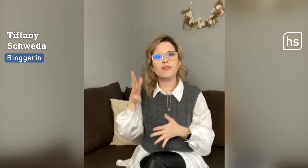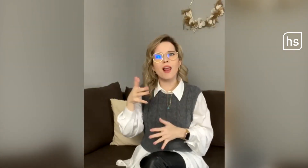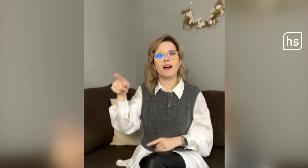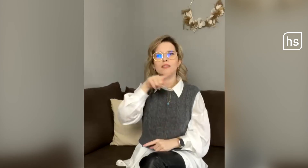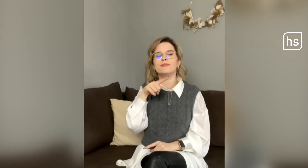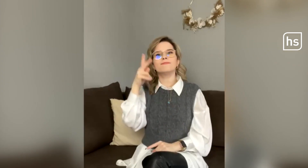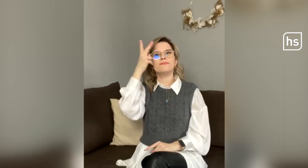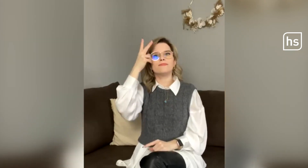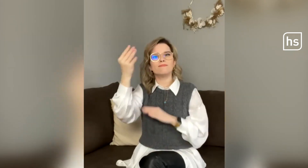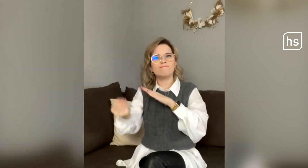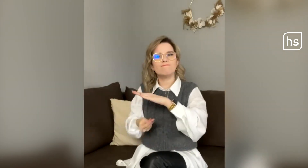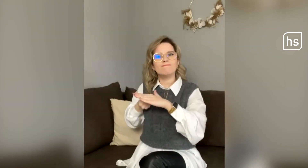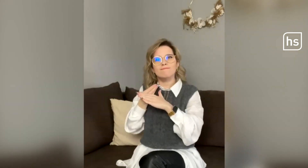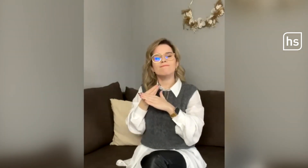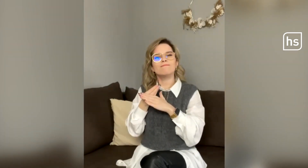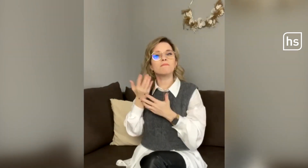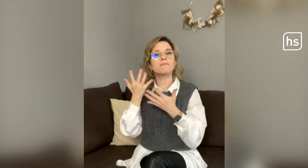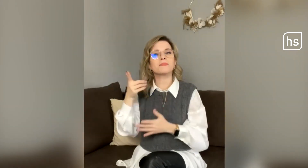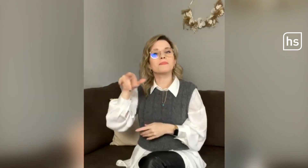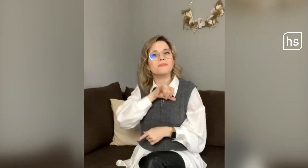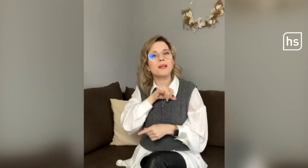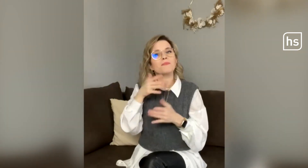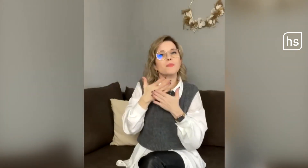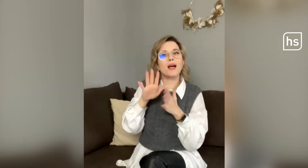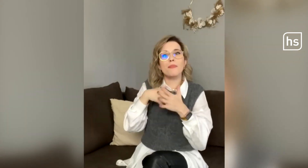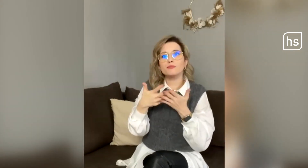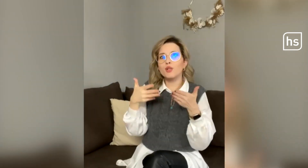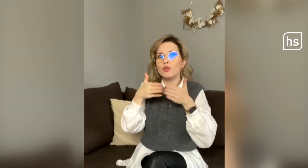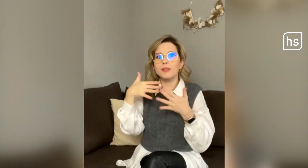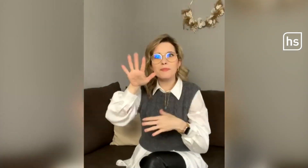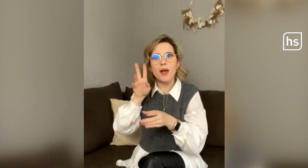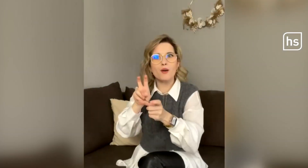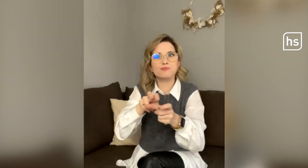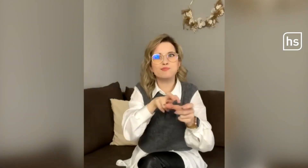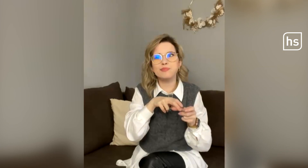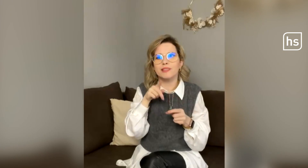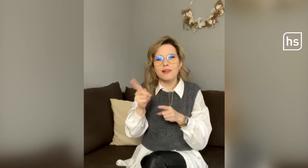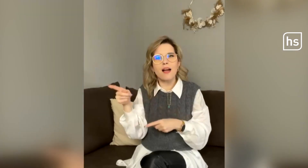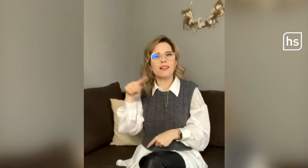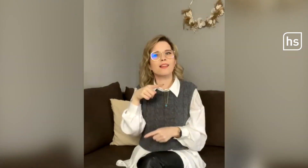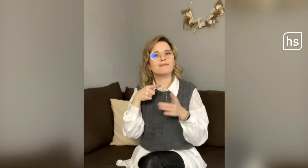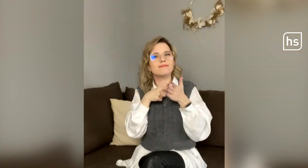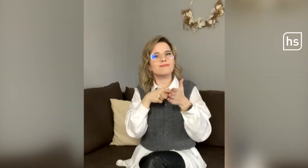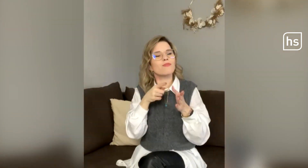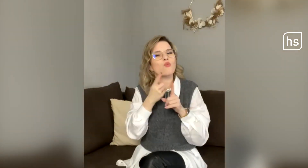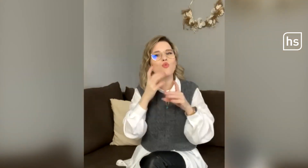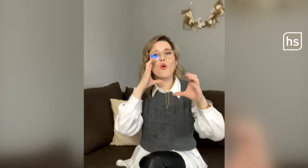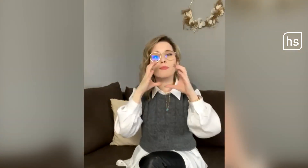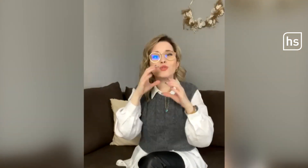kann ich so auch das Interesse wecken, dass sich mehr Leute zu Gebärdensprachkursen anmelden und so die Kommunikation in verschiedenen Situationen verbessert wird.